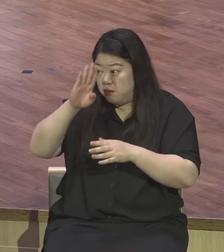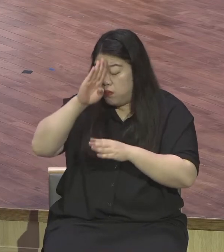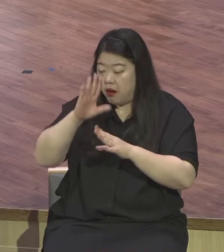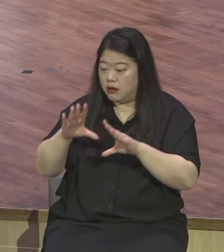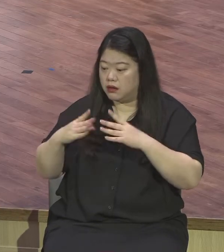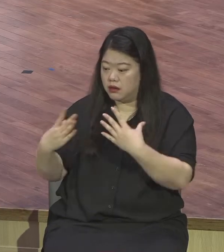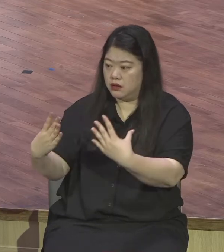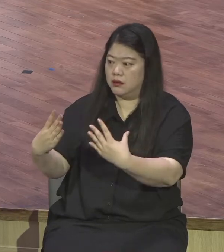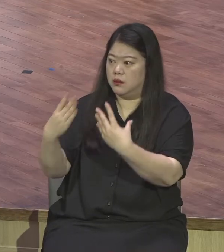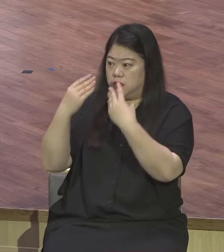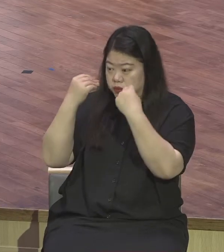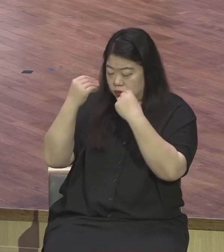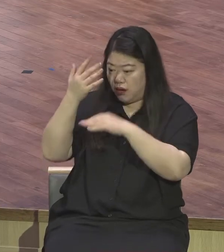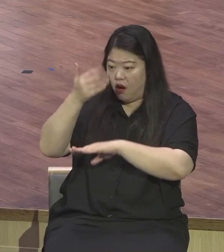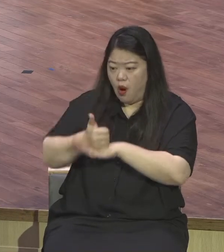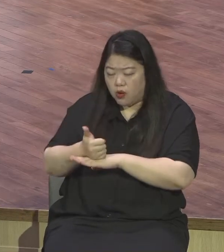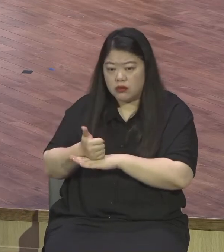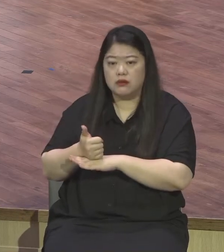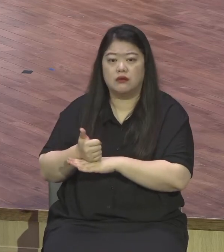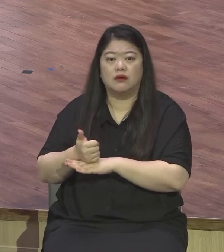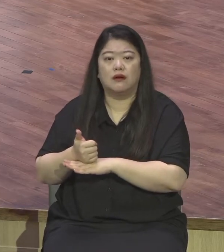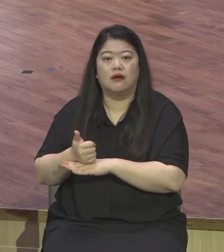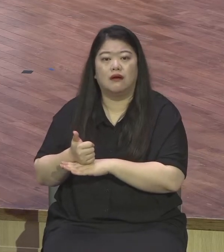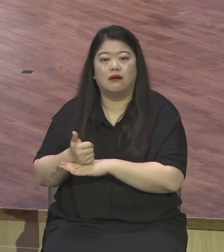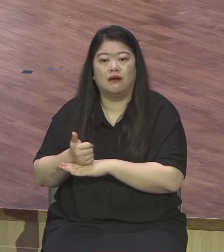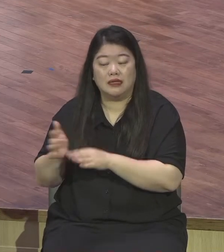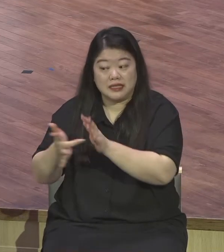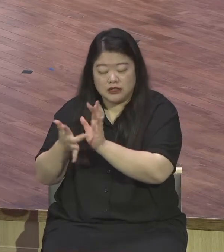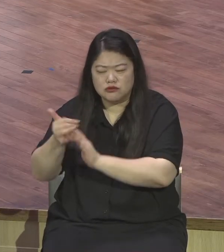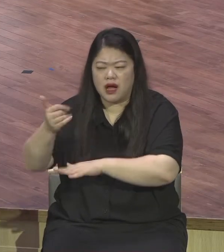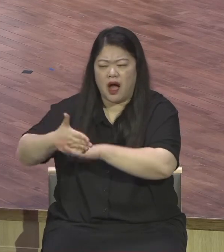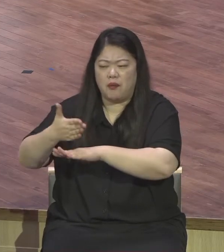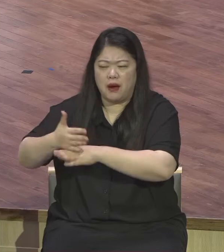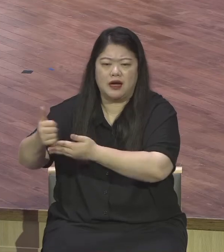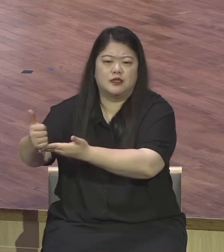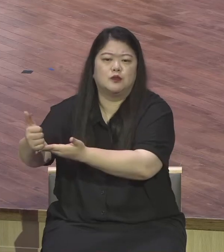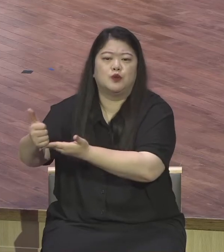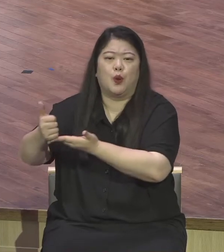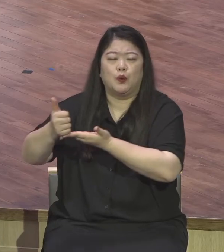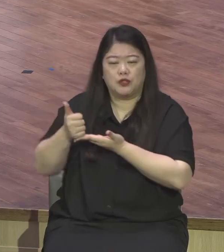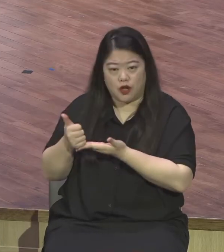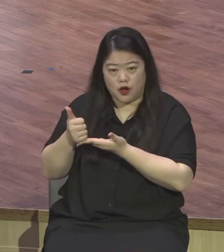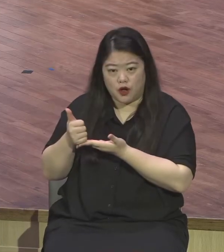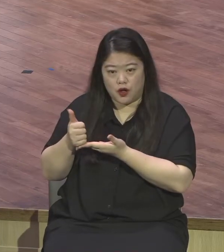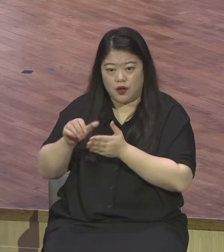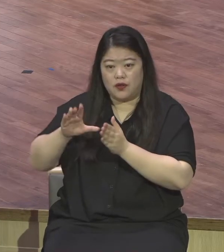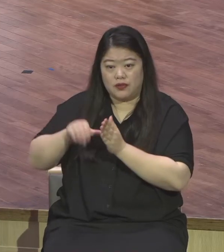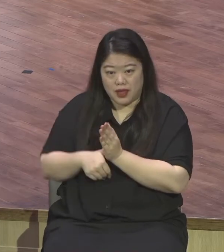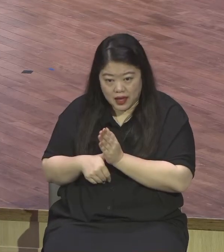문등병을 치유해 주었으니까 너무 감사해서 초청을 했는데 이때 마르다 마리아